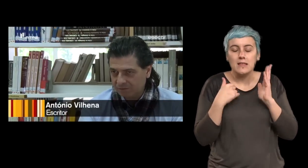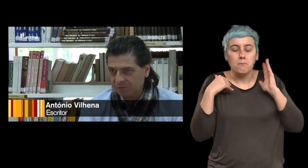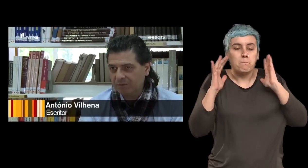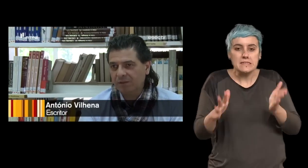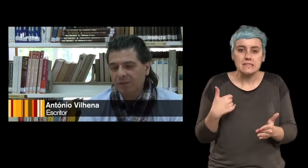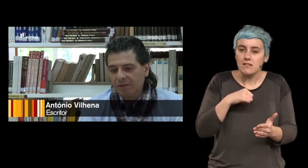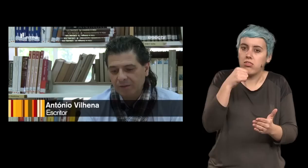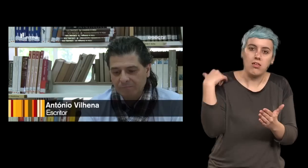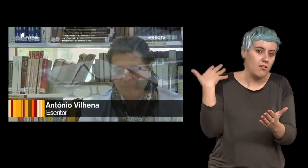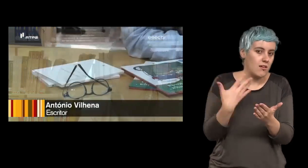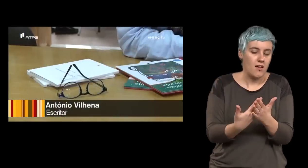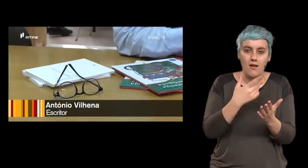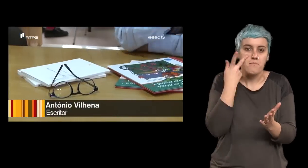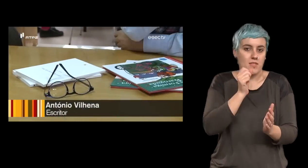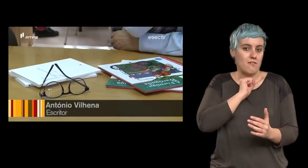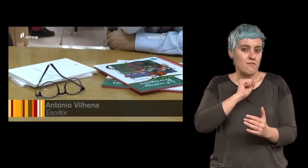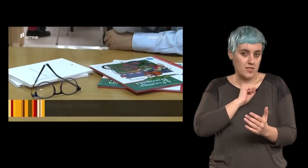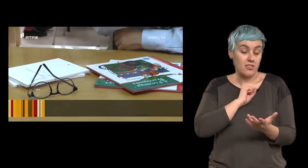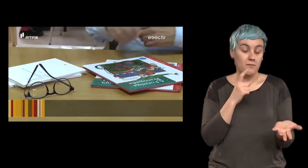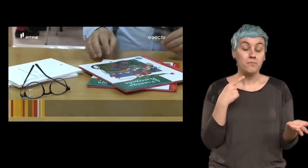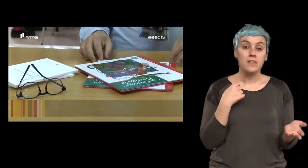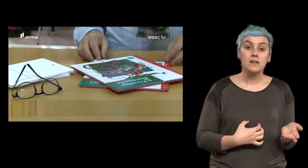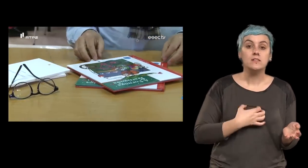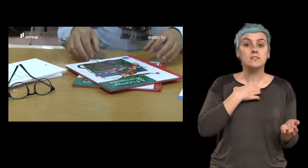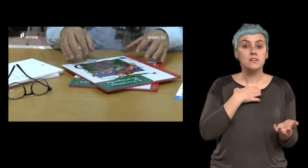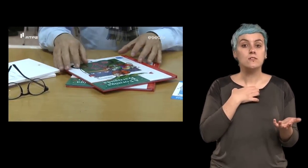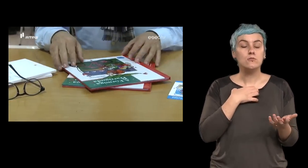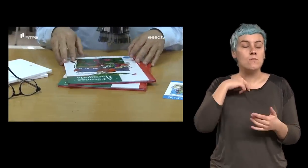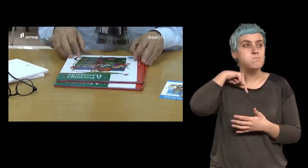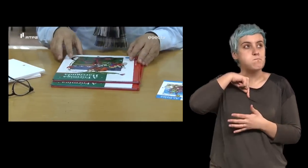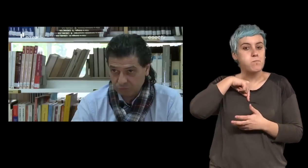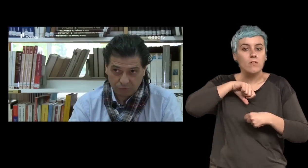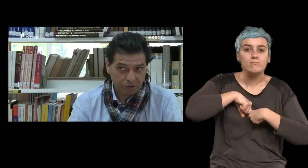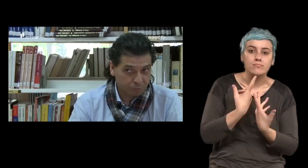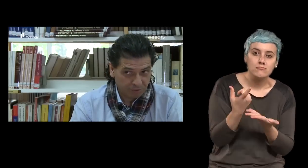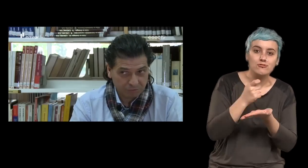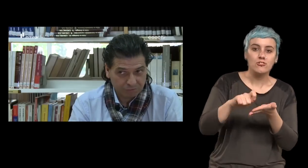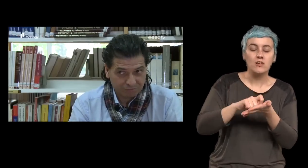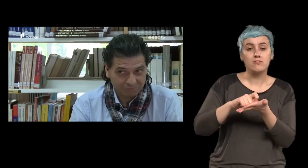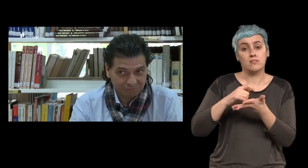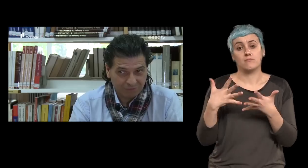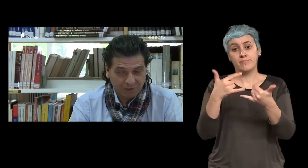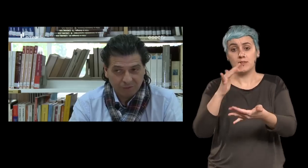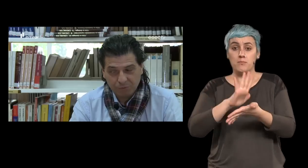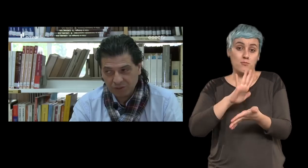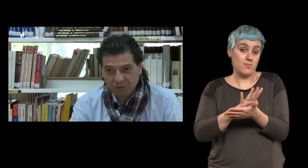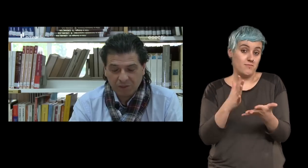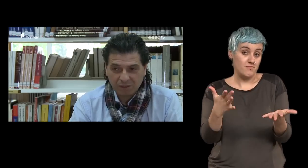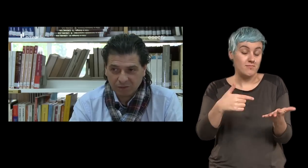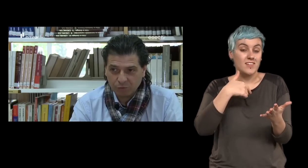da minha existência eu sinto-me escrevo e publico por isso a minha relação com